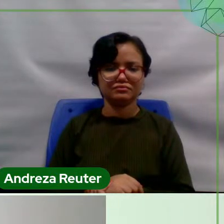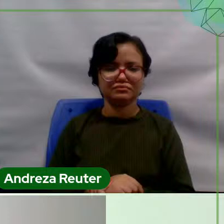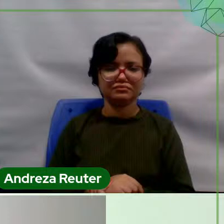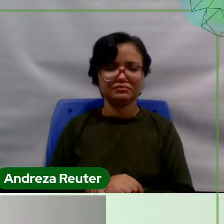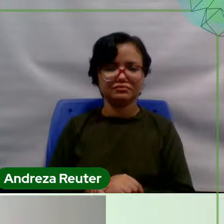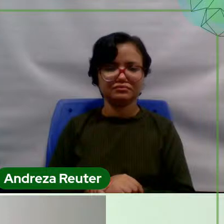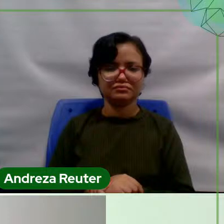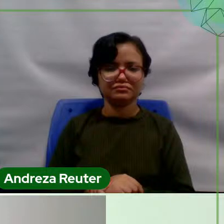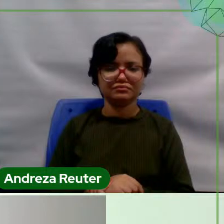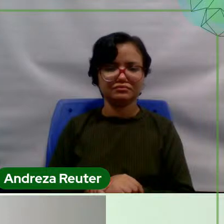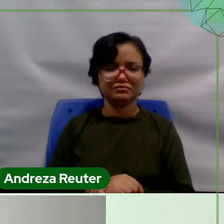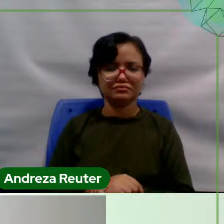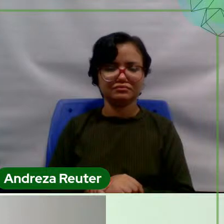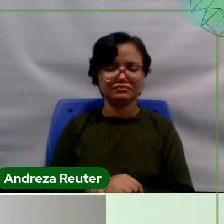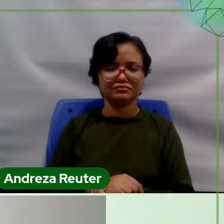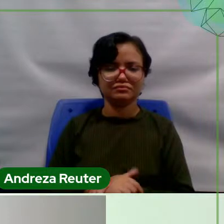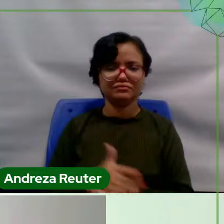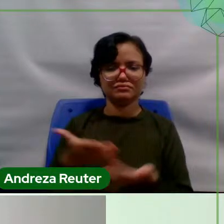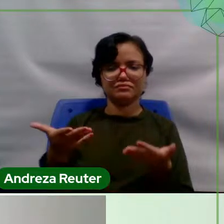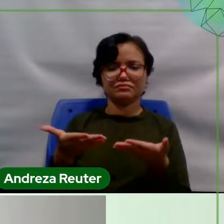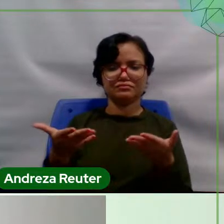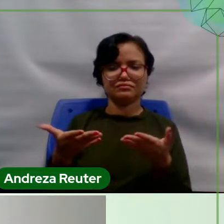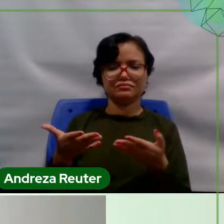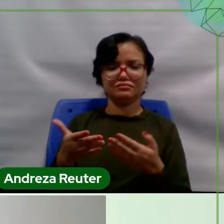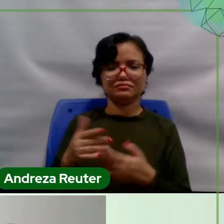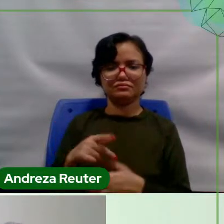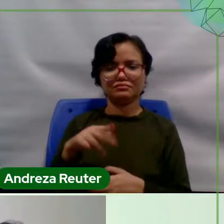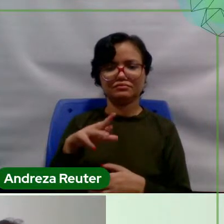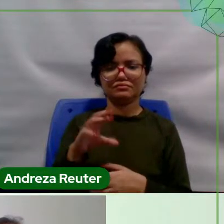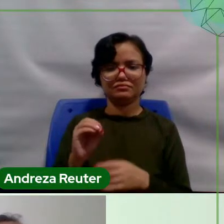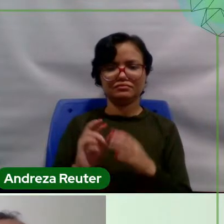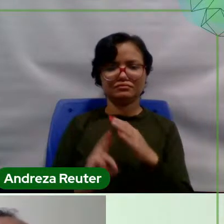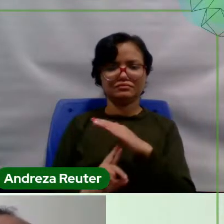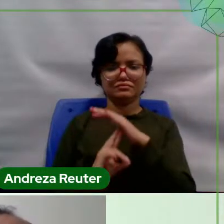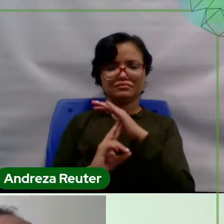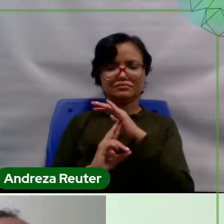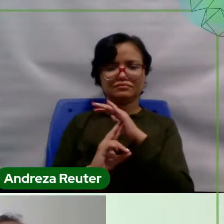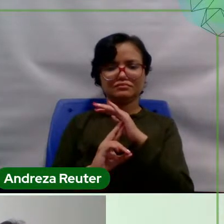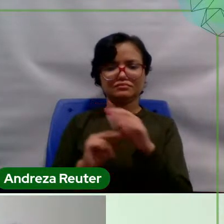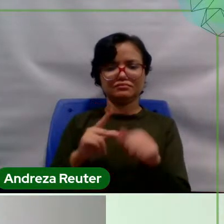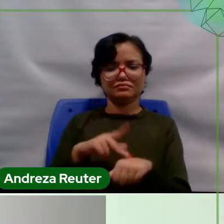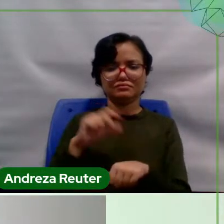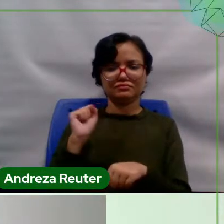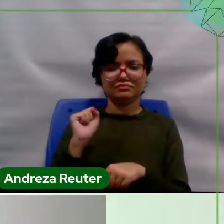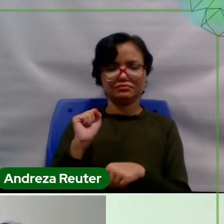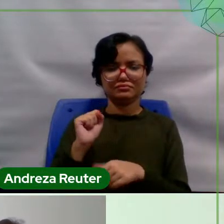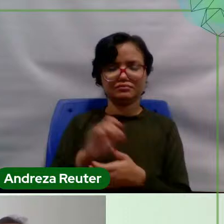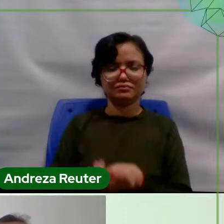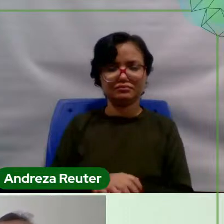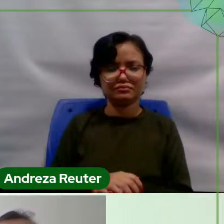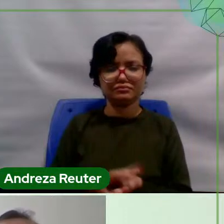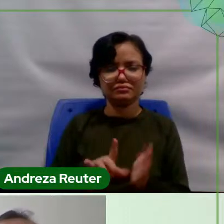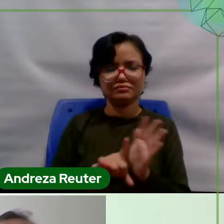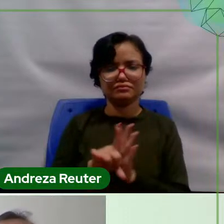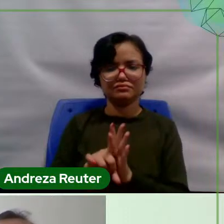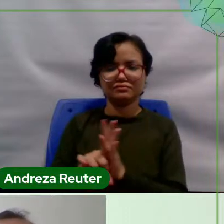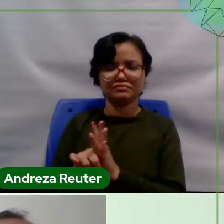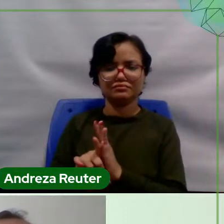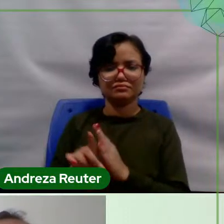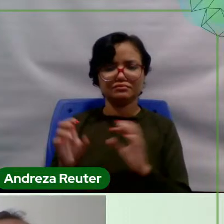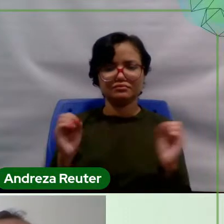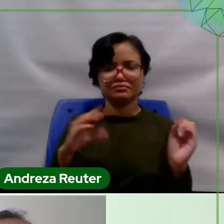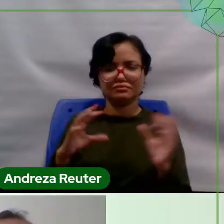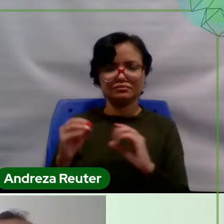Com a palavra agora, a pró-reitora de pós-graduação, pesquisa e inovação tecnológica, professora Gilmara Regina Lima